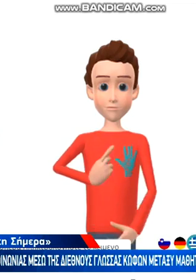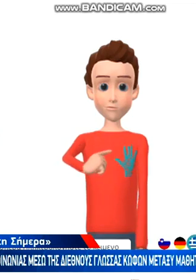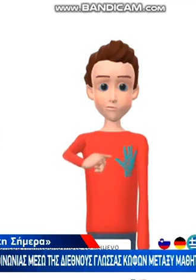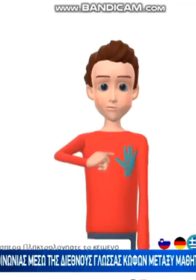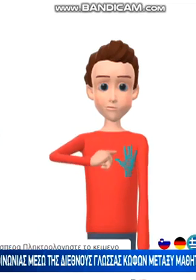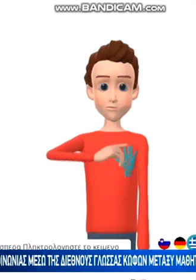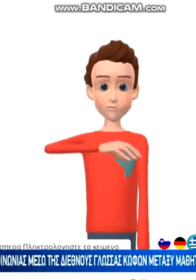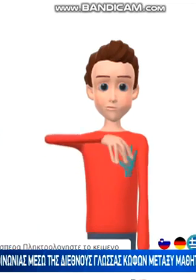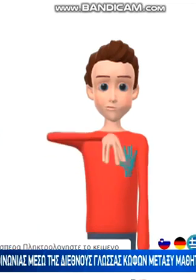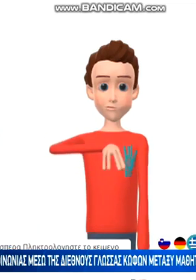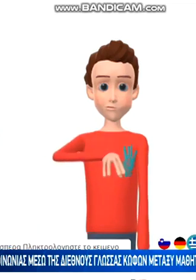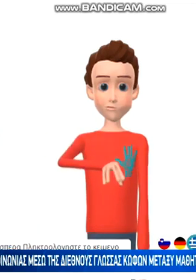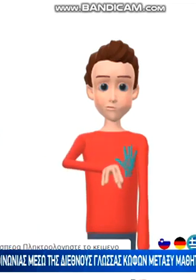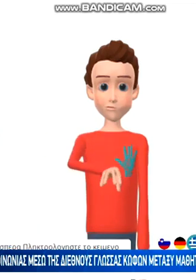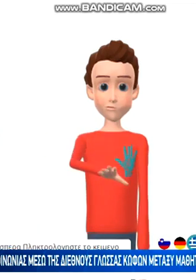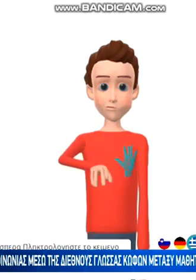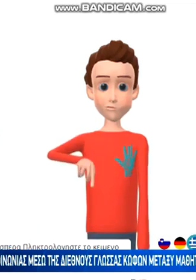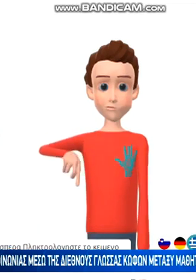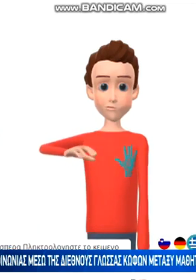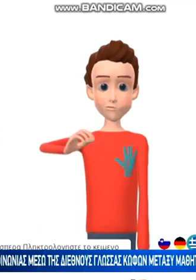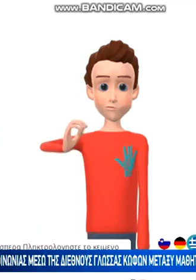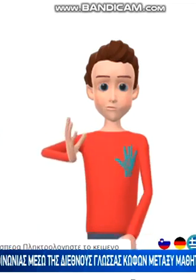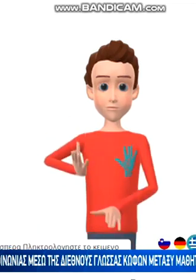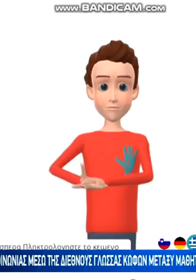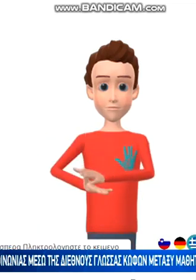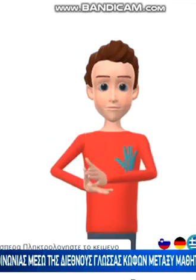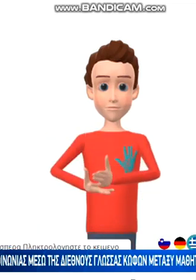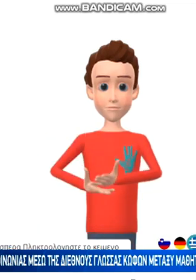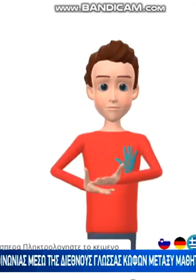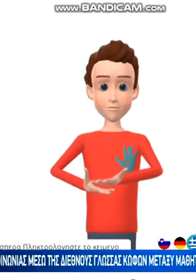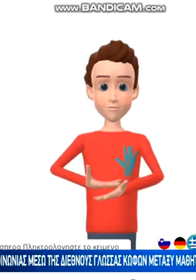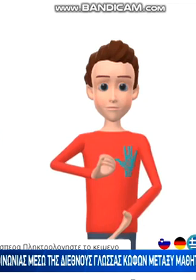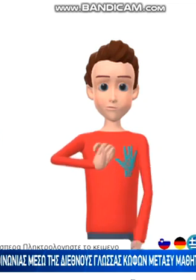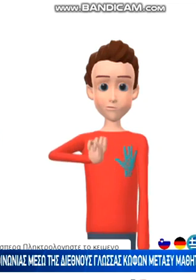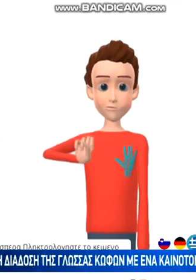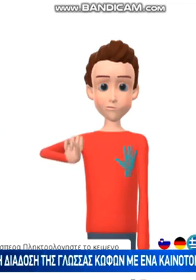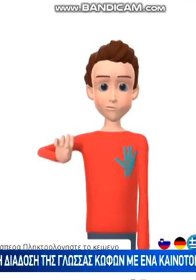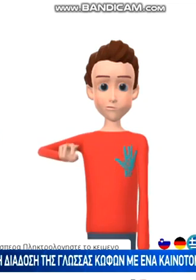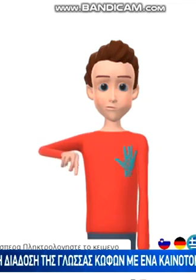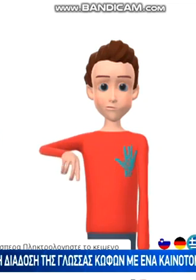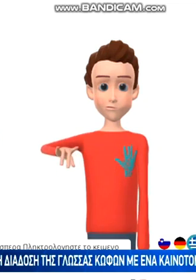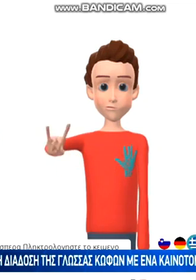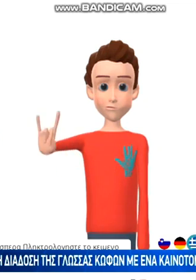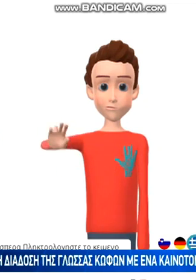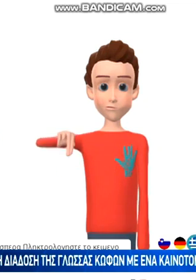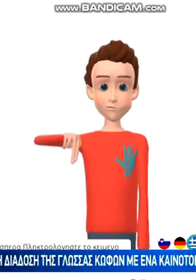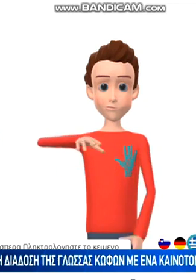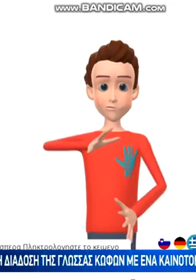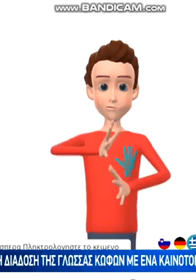Το πρόγραμμα είναι πιλωτικό και μέσα από αυτό αναπτύσσεται μια σειρά μαθημάτων με τον εκάστοτε ο μιλητή να μπορεί να γράψει μια πρόταση